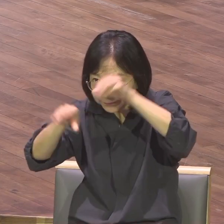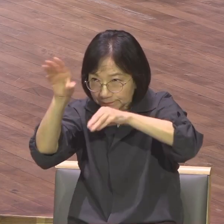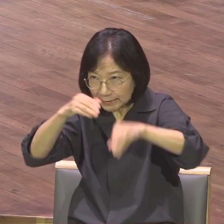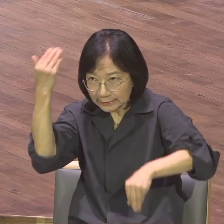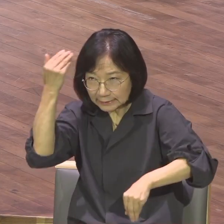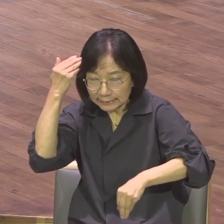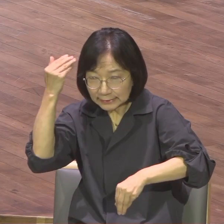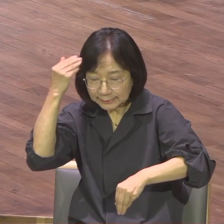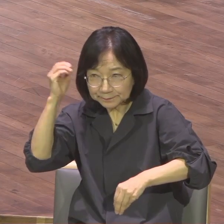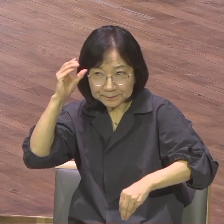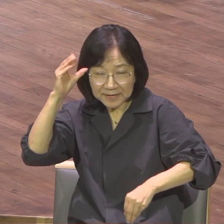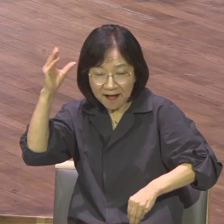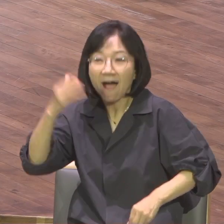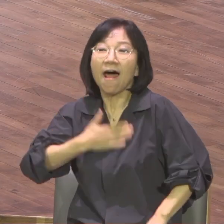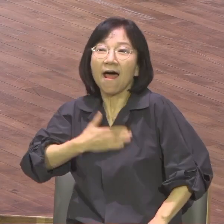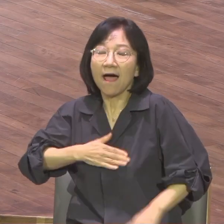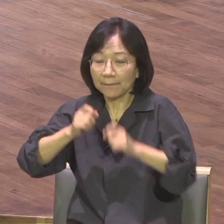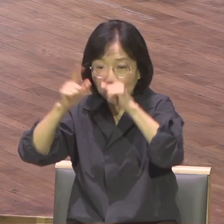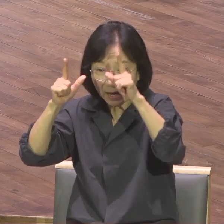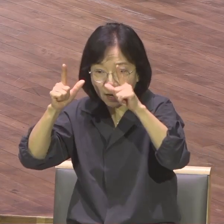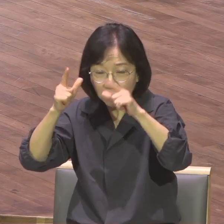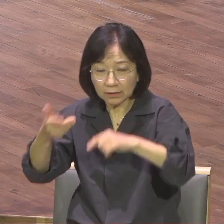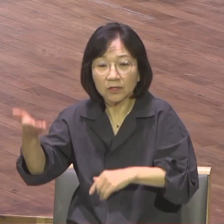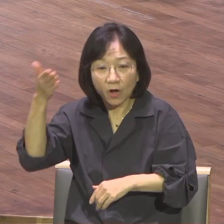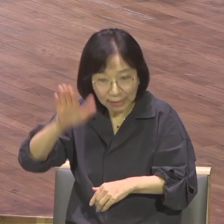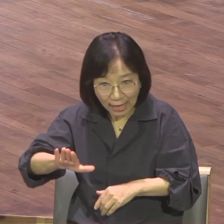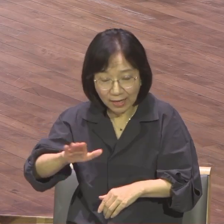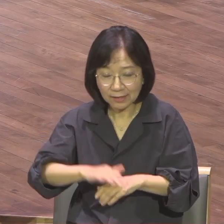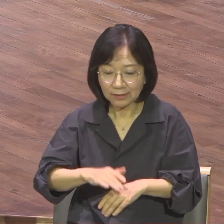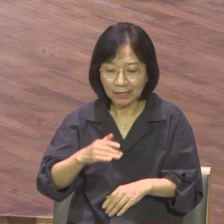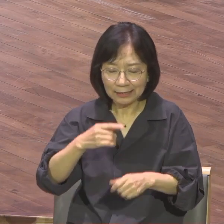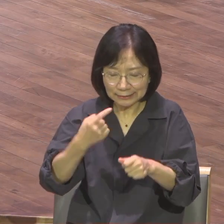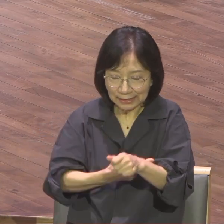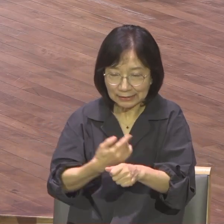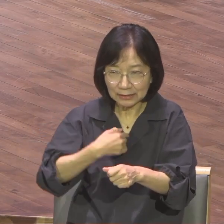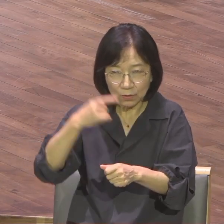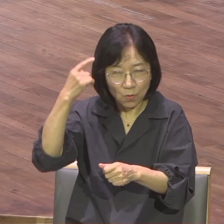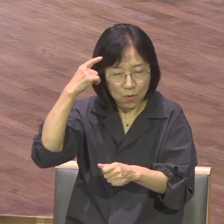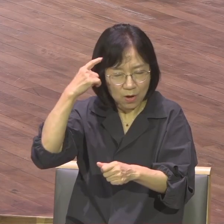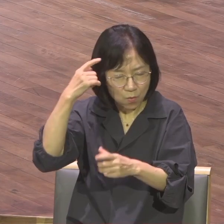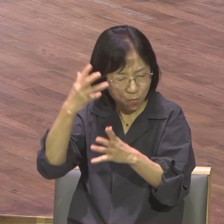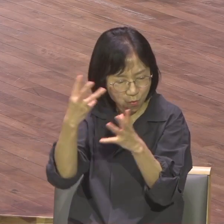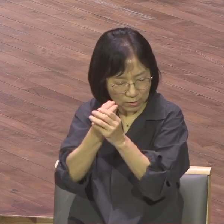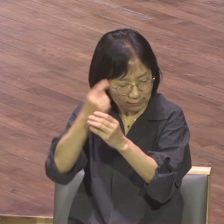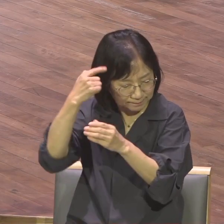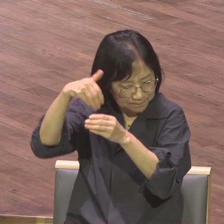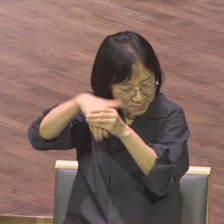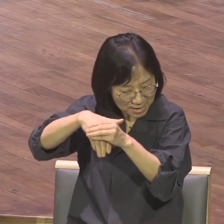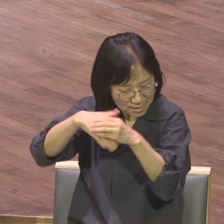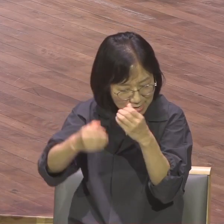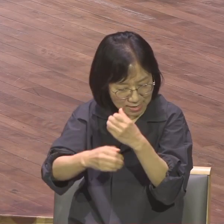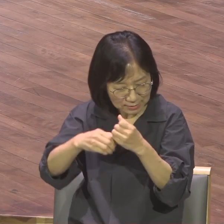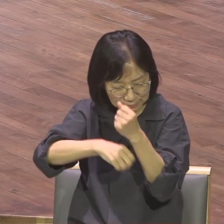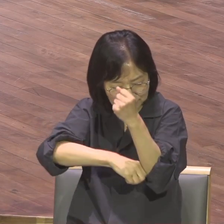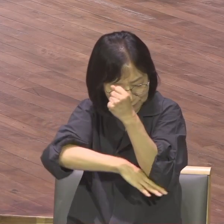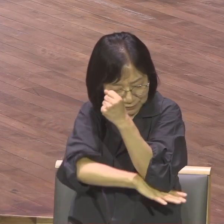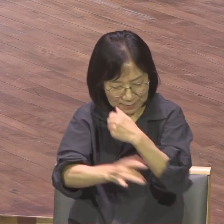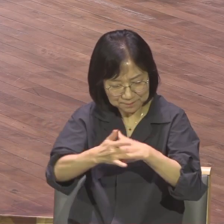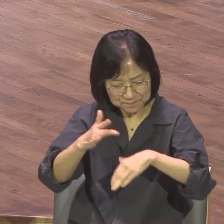그러나 이 복음이 나의 사상이 되고 나의 체질이 되어가는 것은 많은 시간과 연단과 훈련의 과정이 필요합니다.